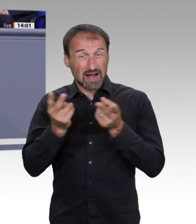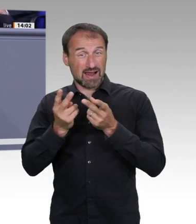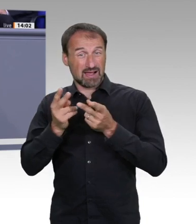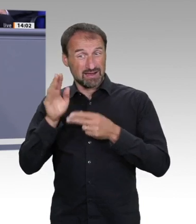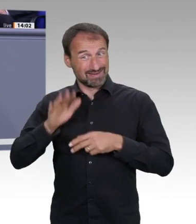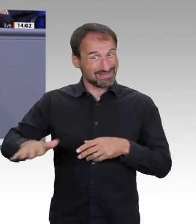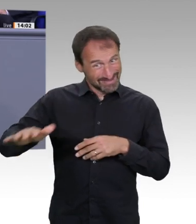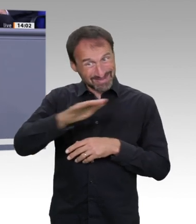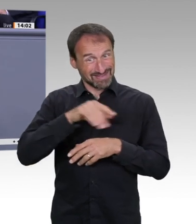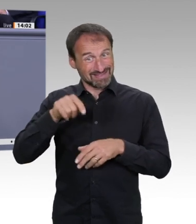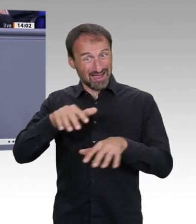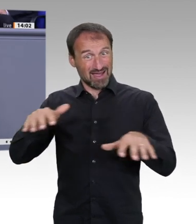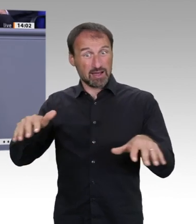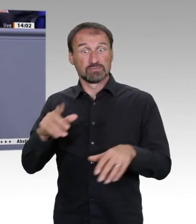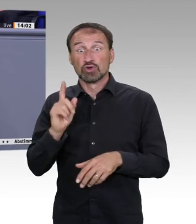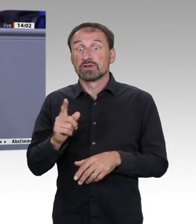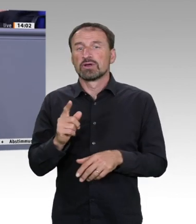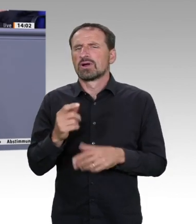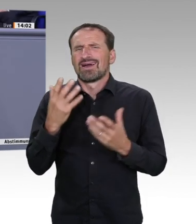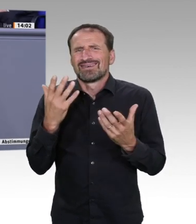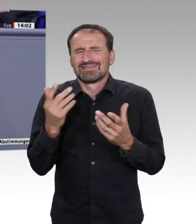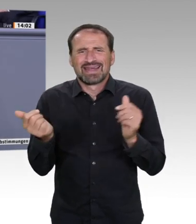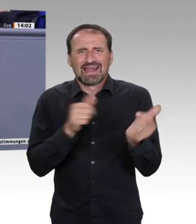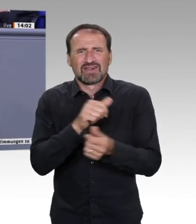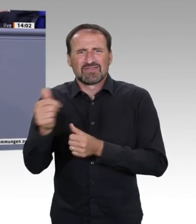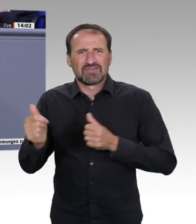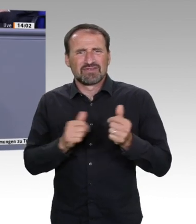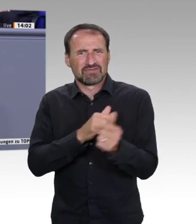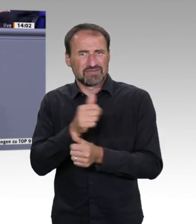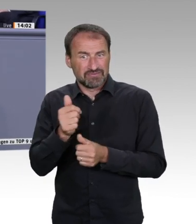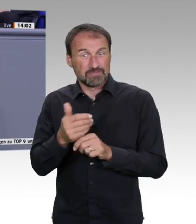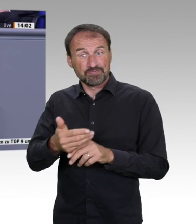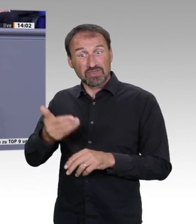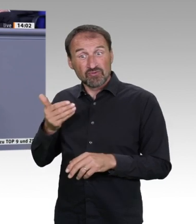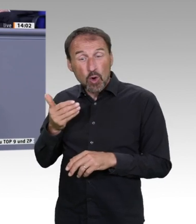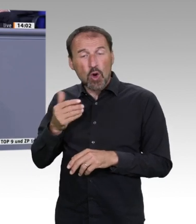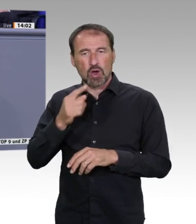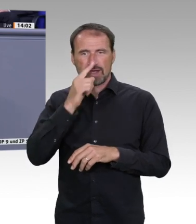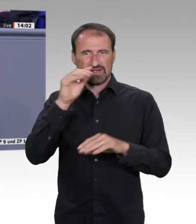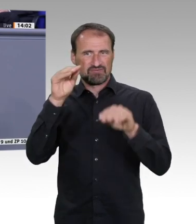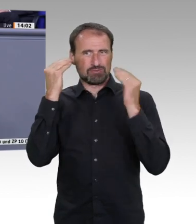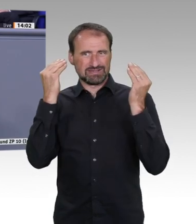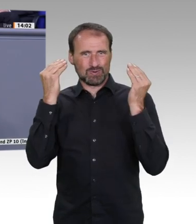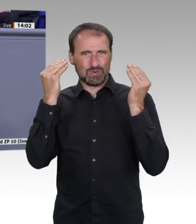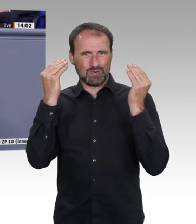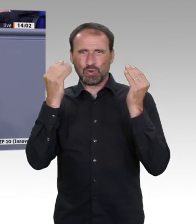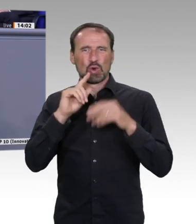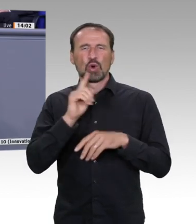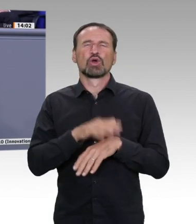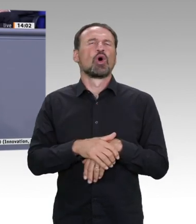das Glorifizieren der Vergangenheit nach dem Motto des kleinen Roboters in dem Film Wall-E, der Letzte räumt die Erde